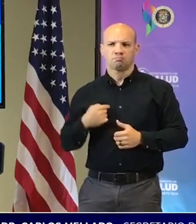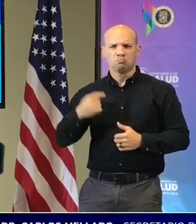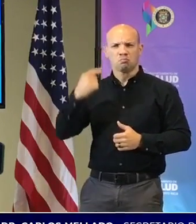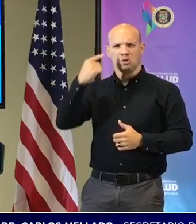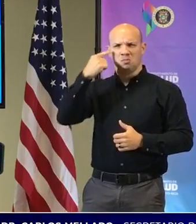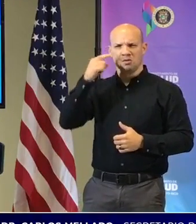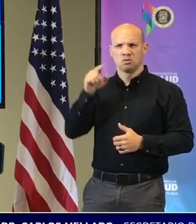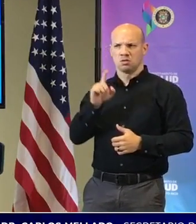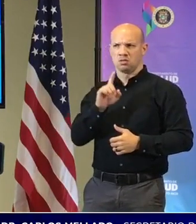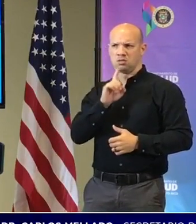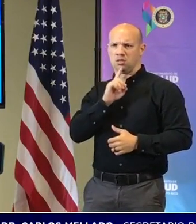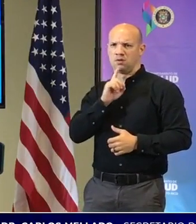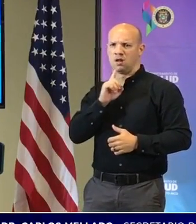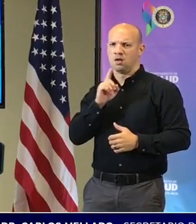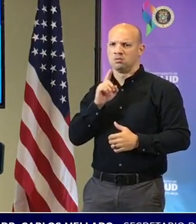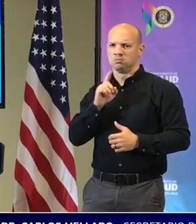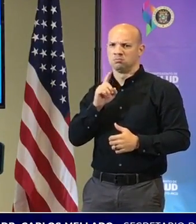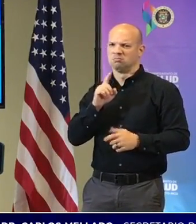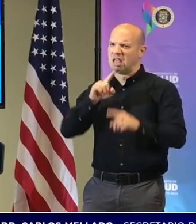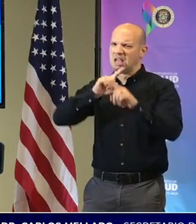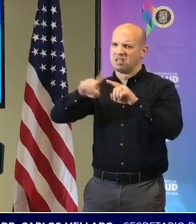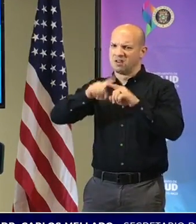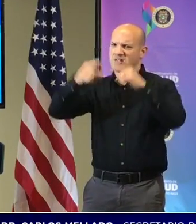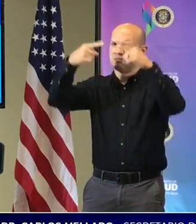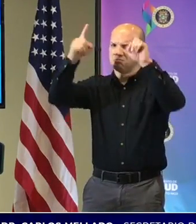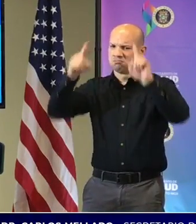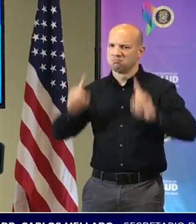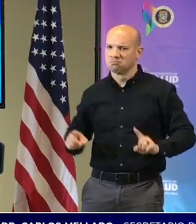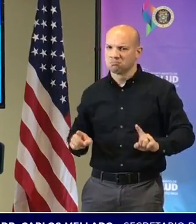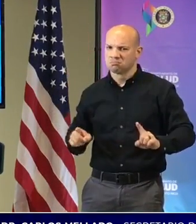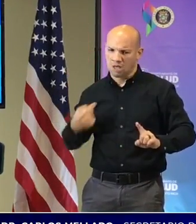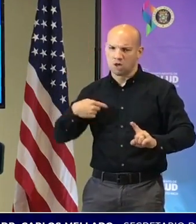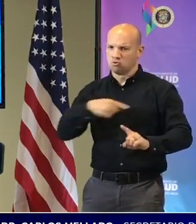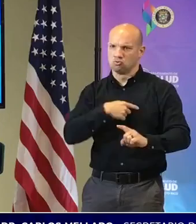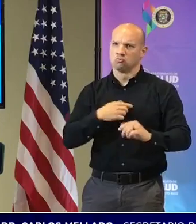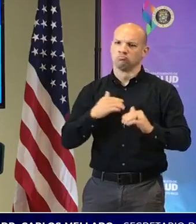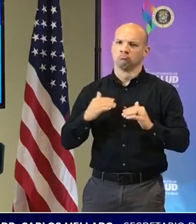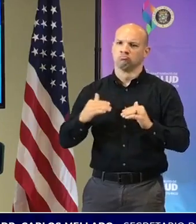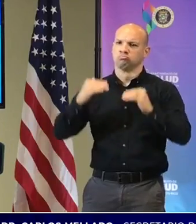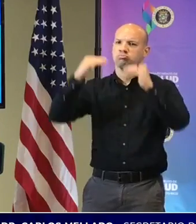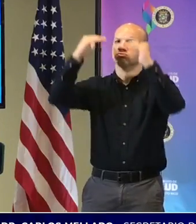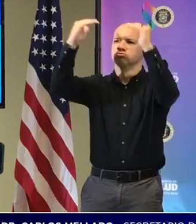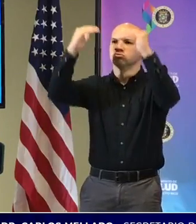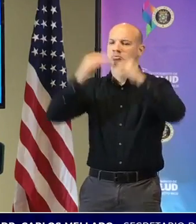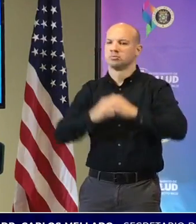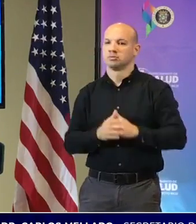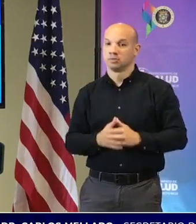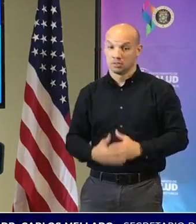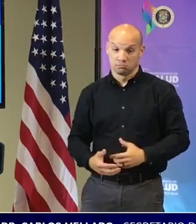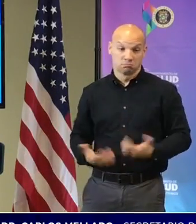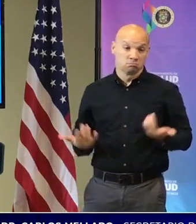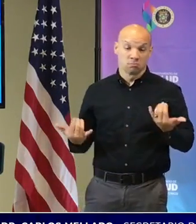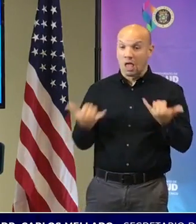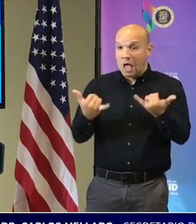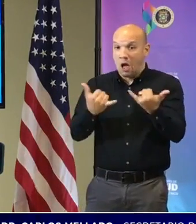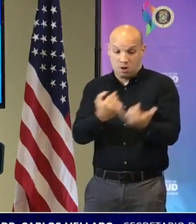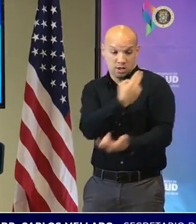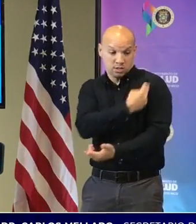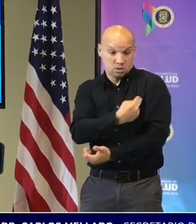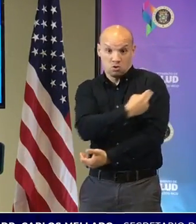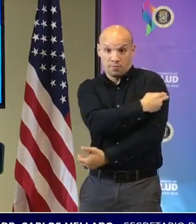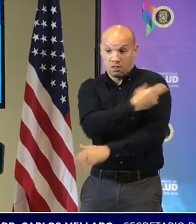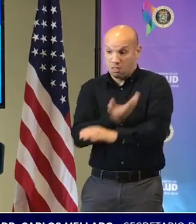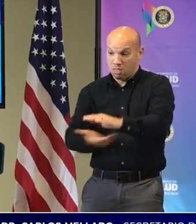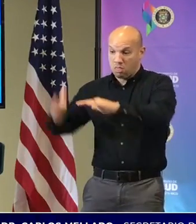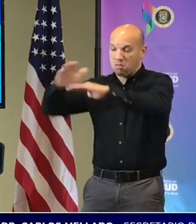sido los grandes logros para llegar hasta donde estamos en este momento las hospitalizaciones se mantienen estables hemos tenido un alza